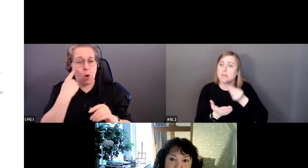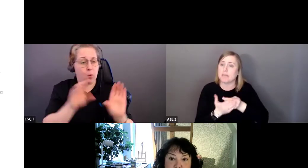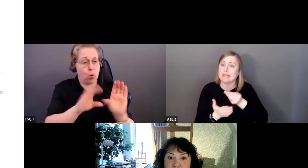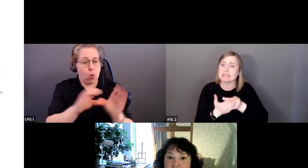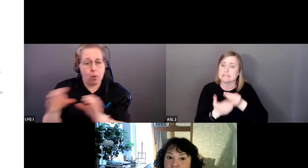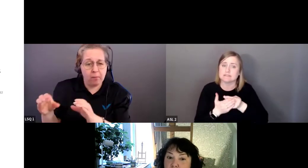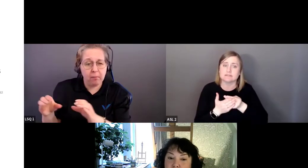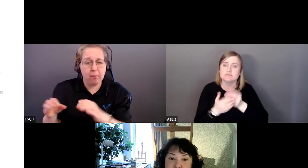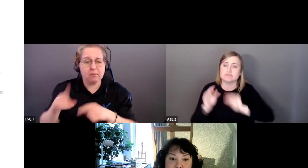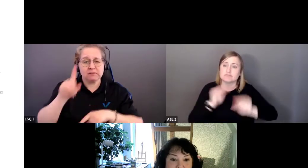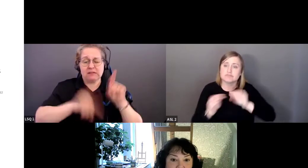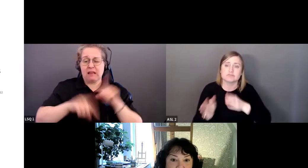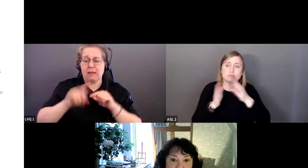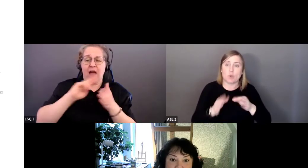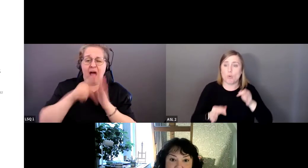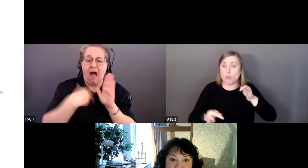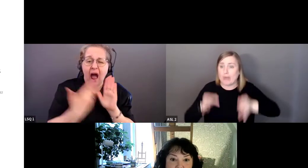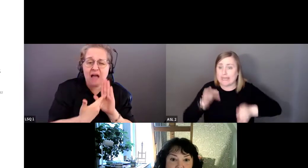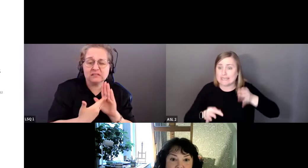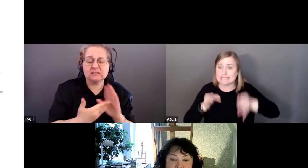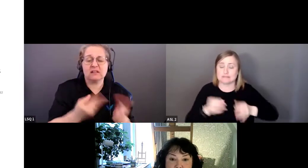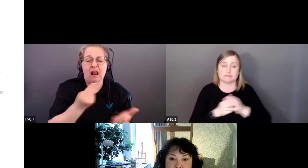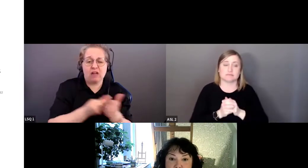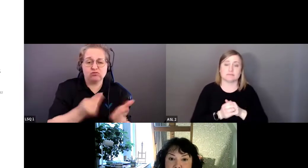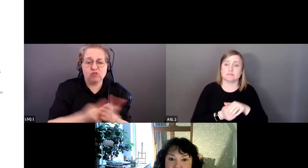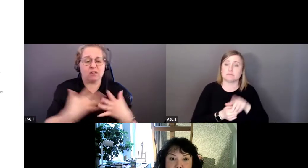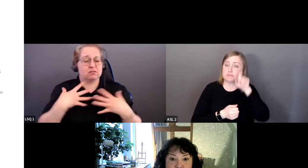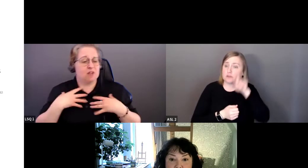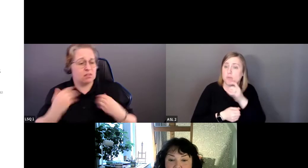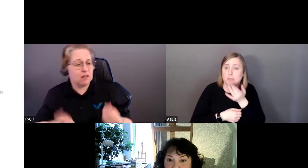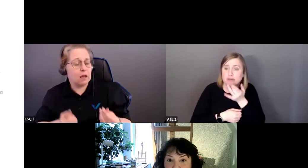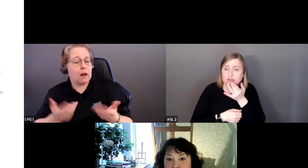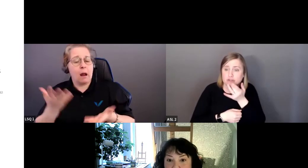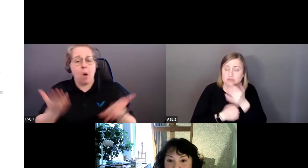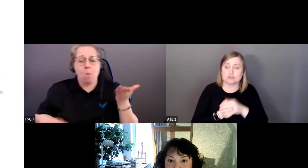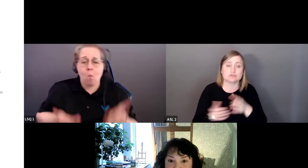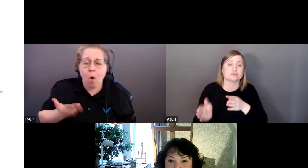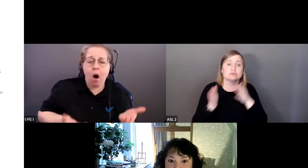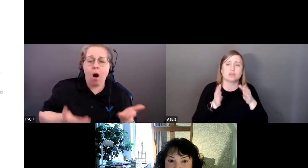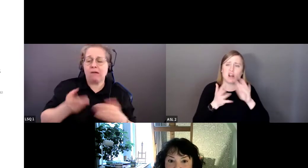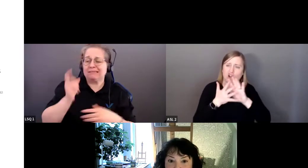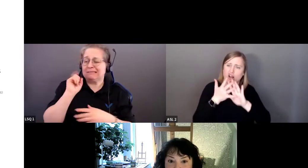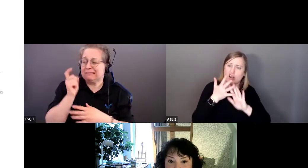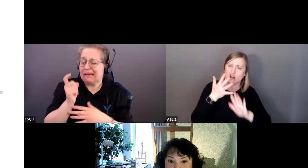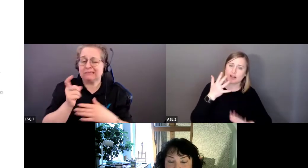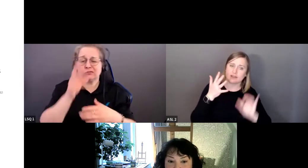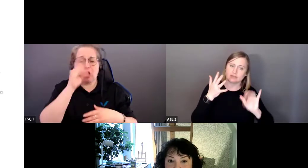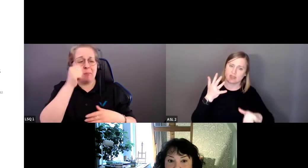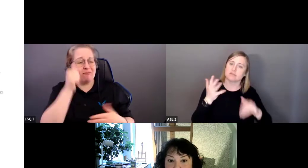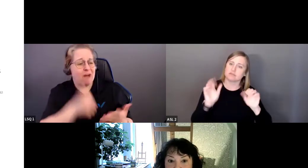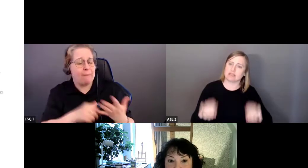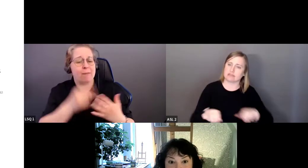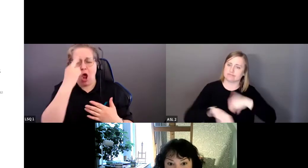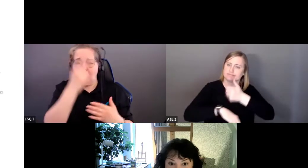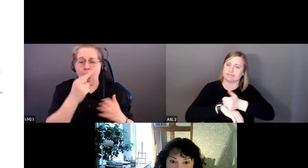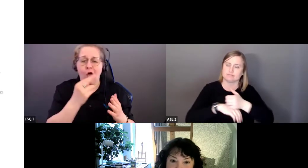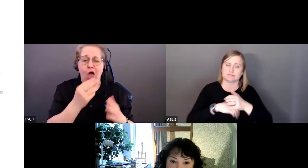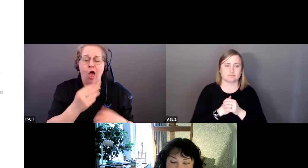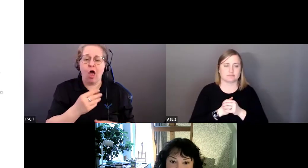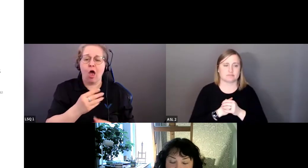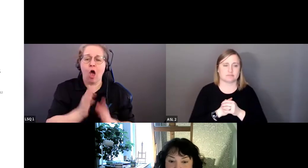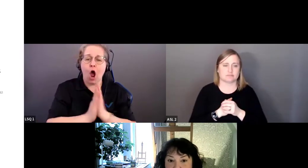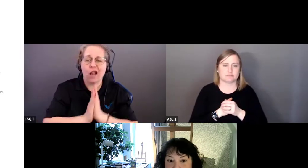le statut socio-économique, l'état de santé, le poids, l'orientation sexuelle, le sexe, la religion, l'âge et d'autres